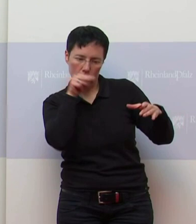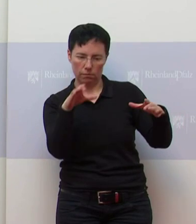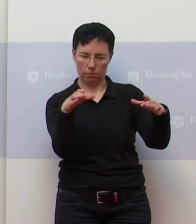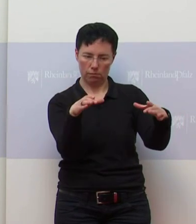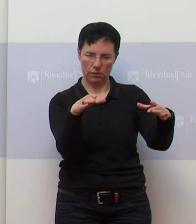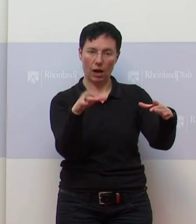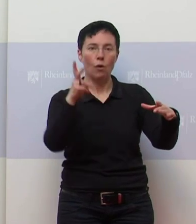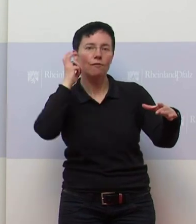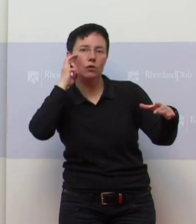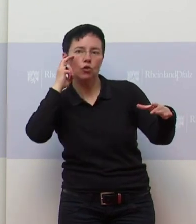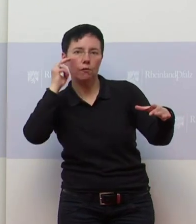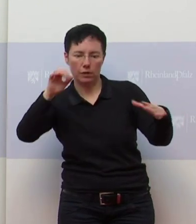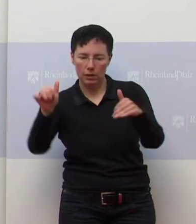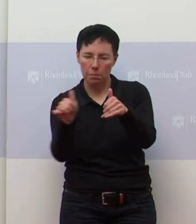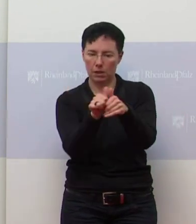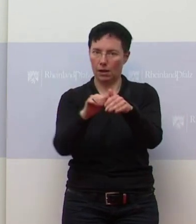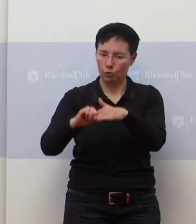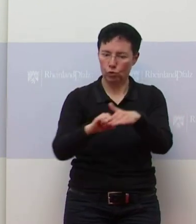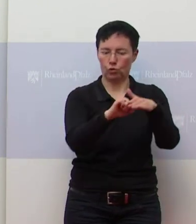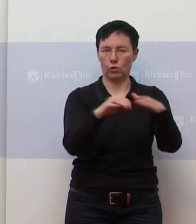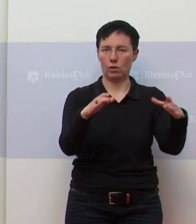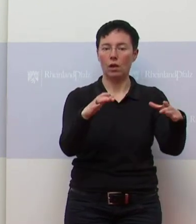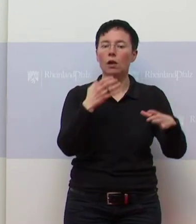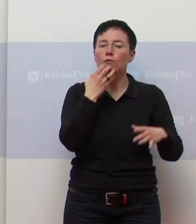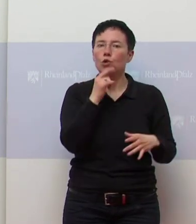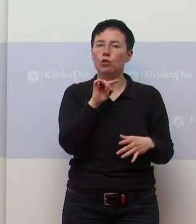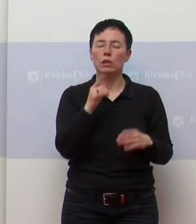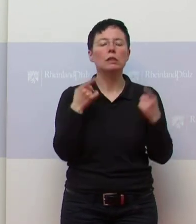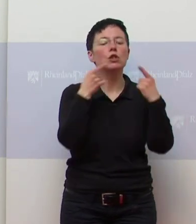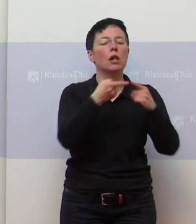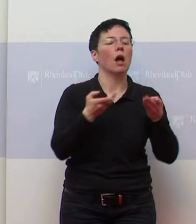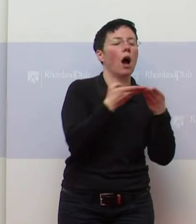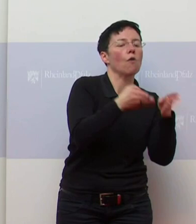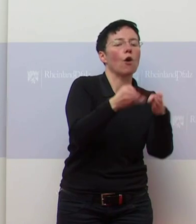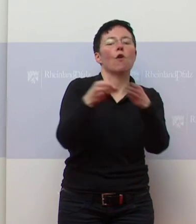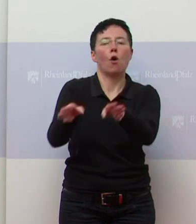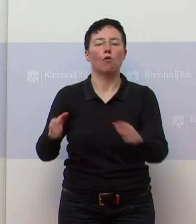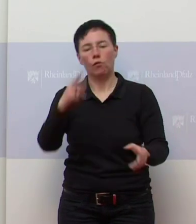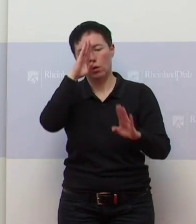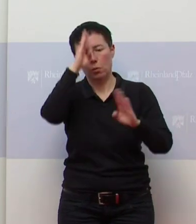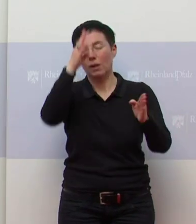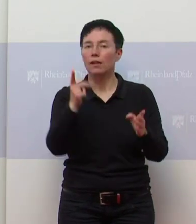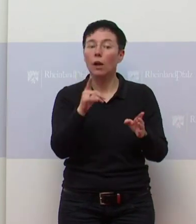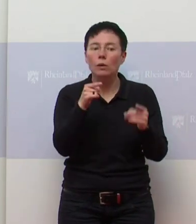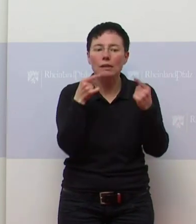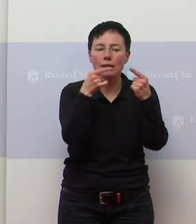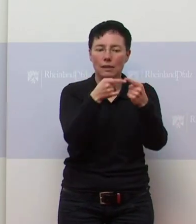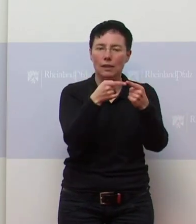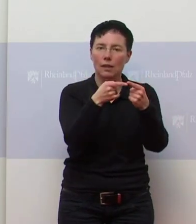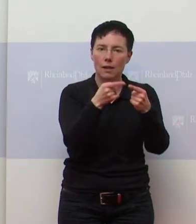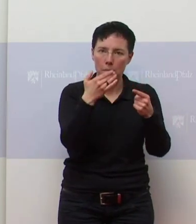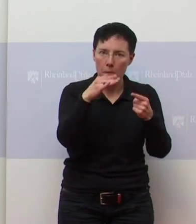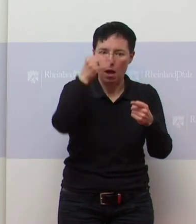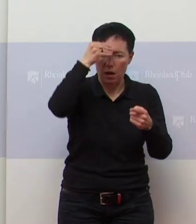lassen, damit wir auch, wir wollen nicht nur dadurch Öffnung ermöglichen, sondern wir wollen auch Erkenntnisse dadurch gewinnen. Und das ist ein ganzes